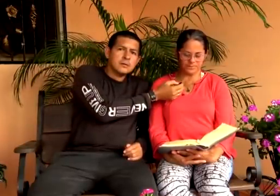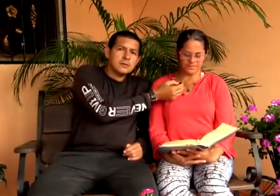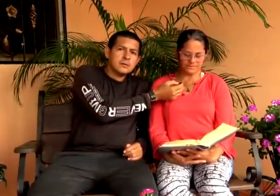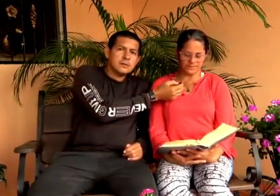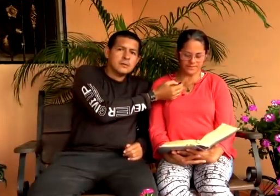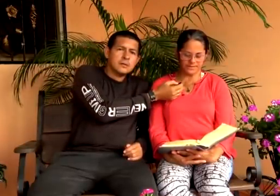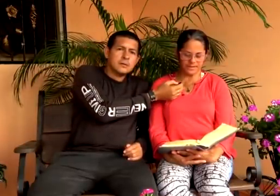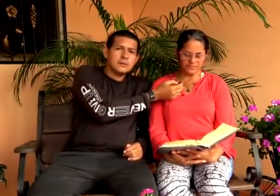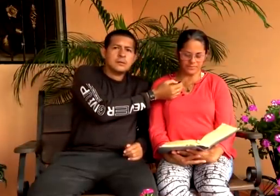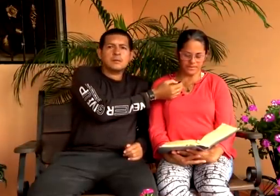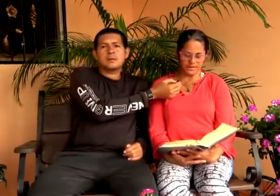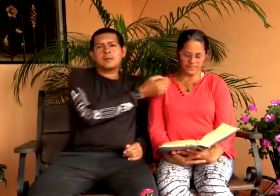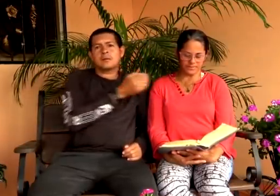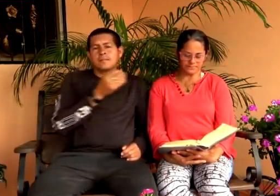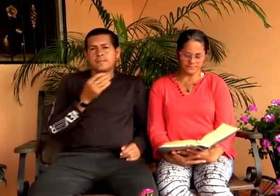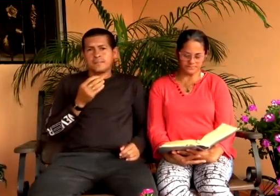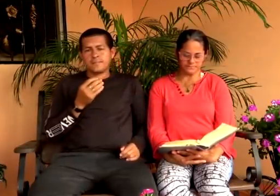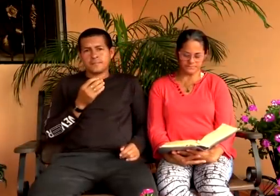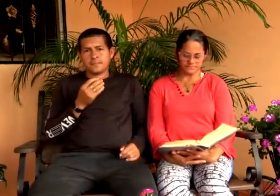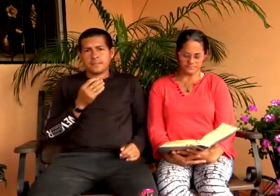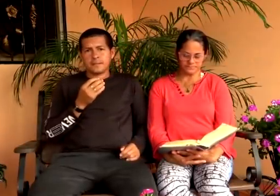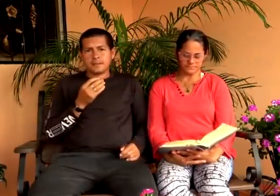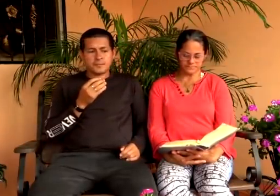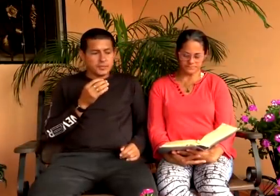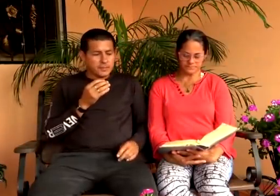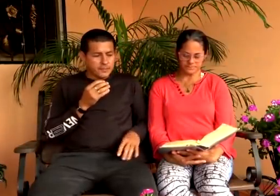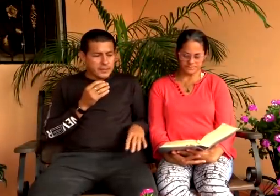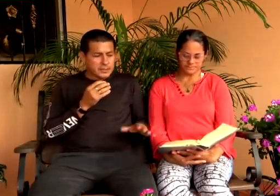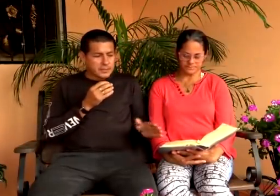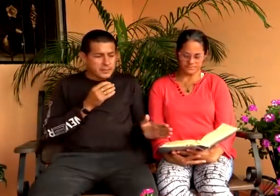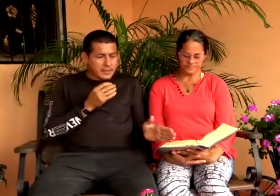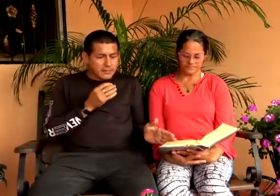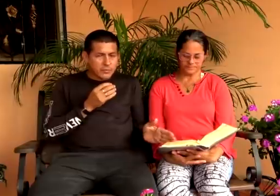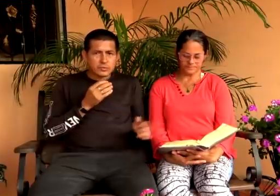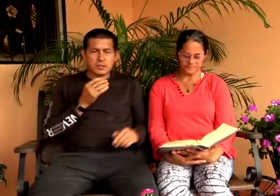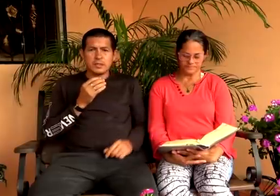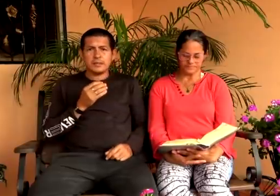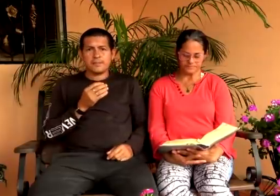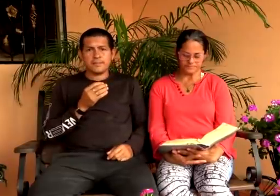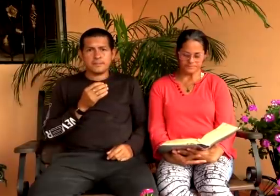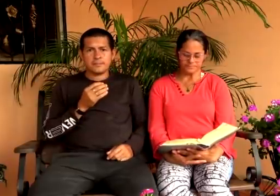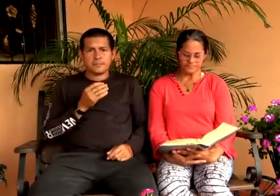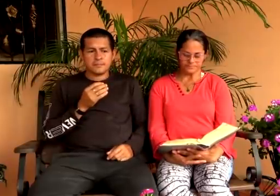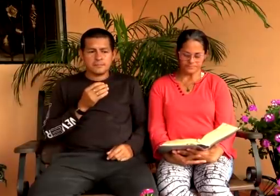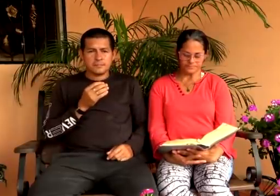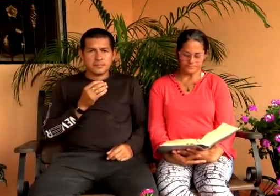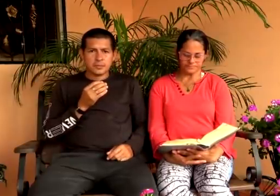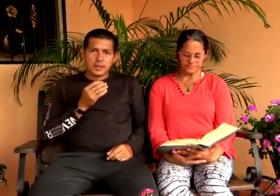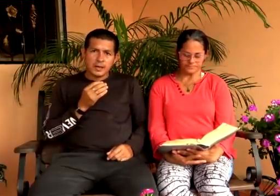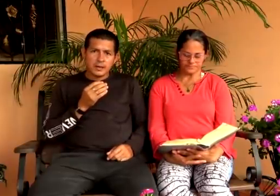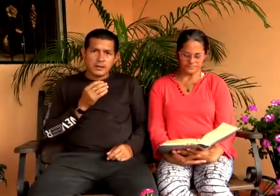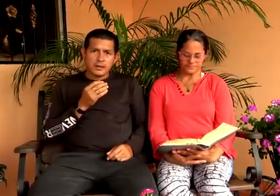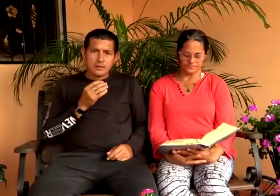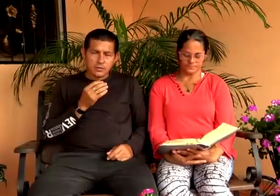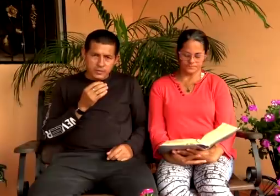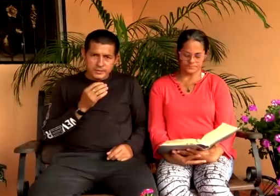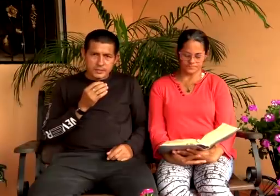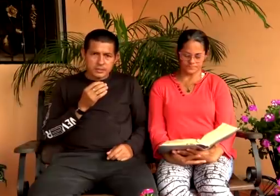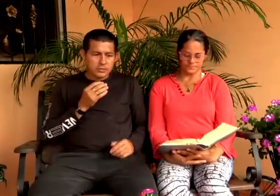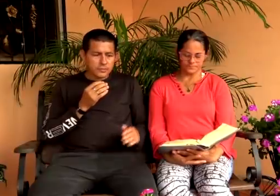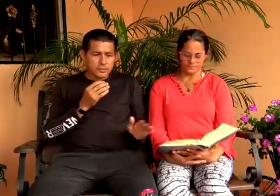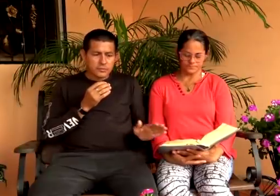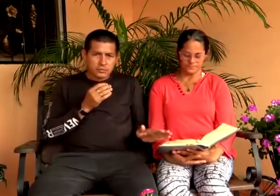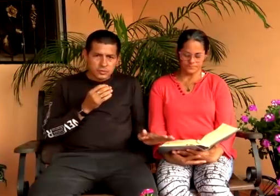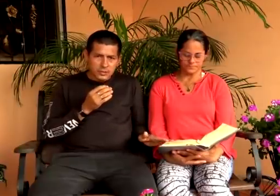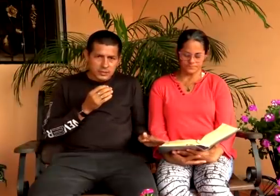Si perseveran en mi palabra. Si perseveramos en ella. ¿Por qué? Lo